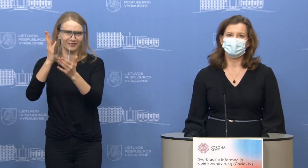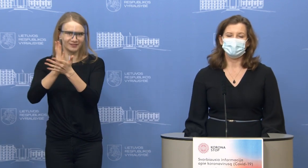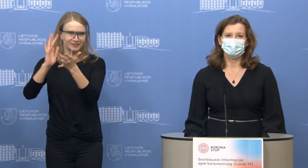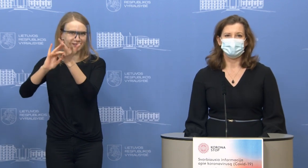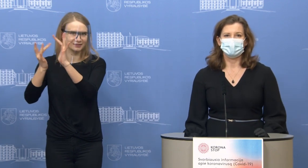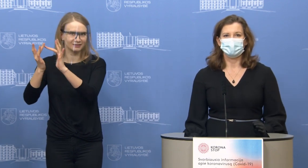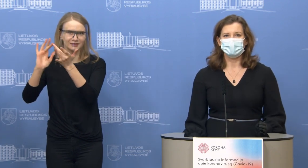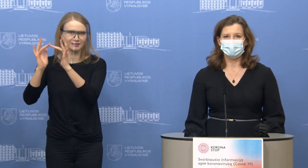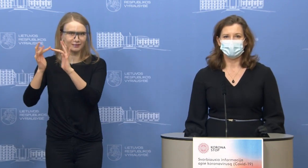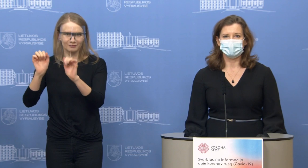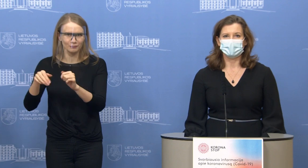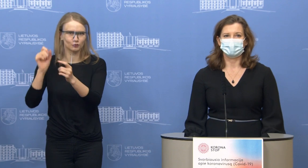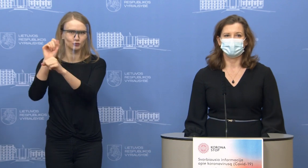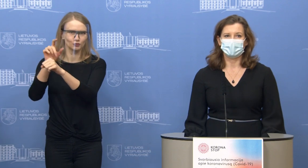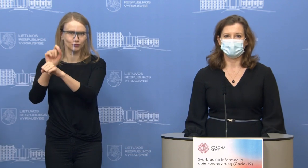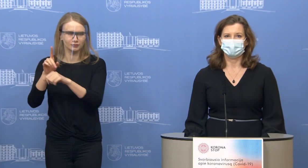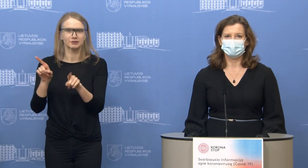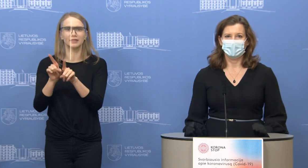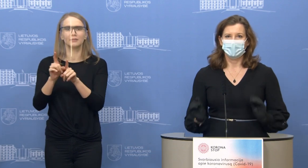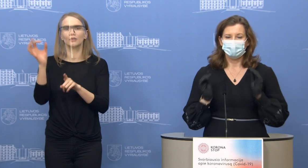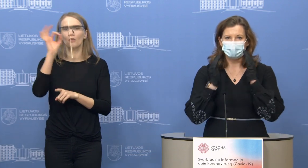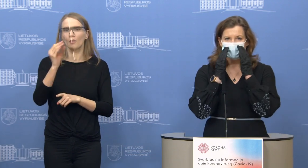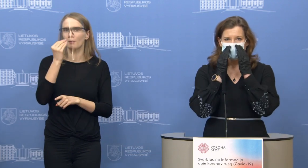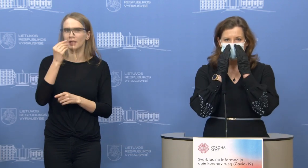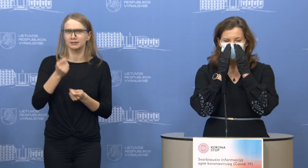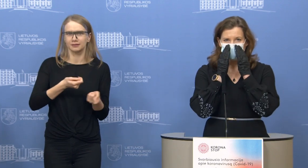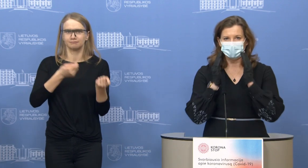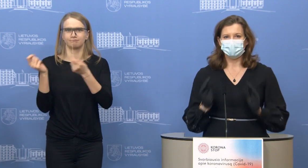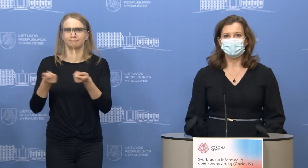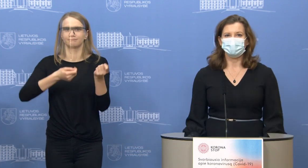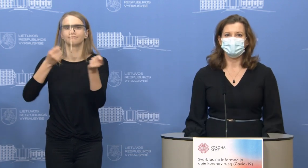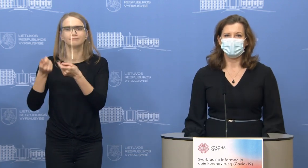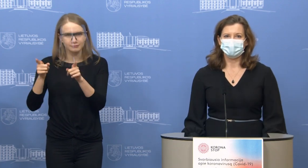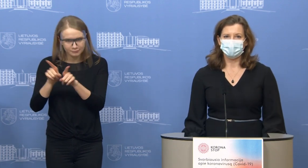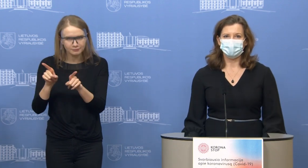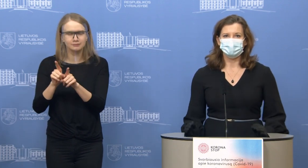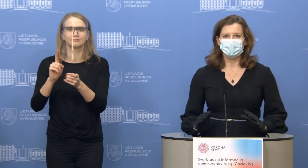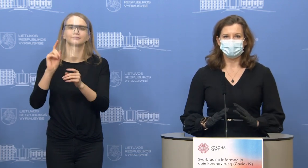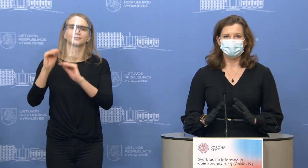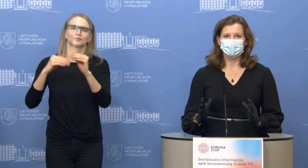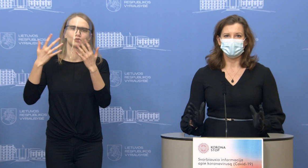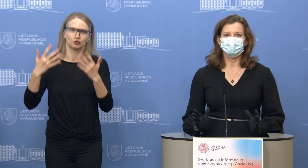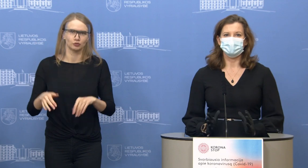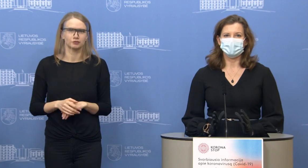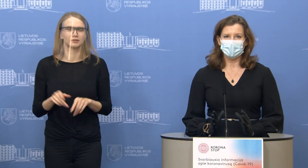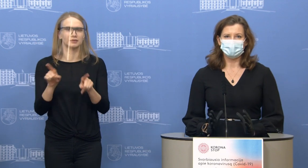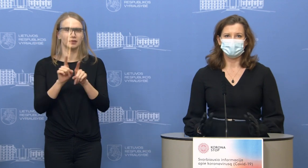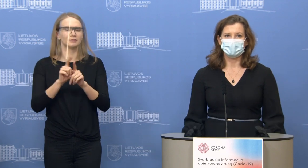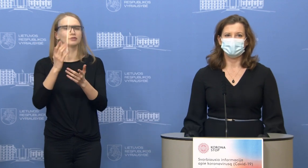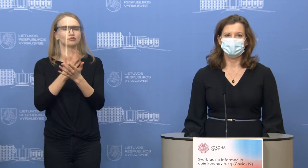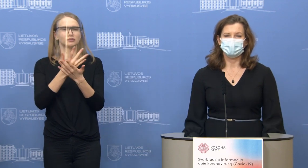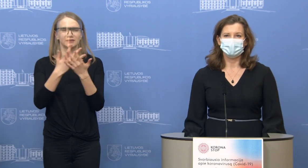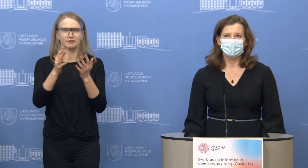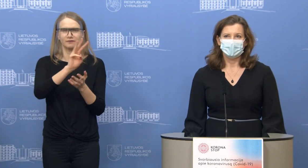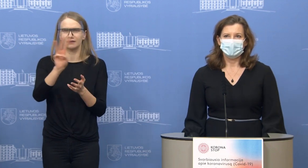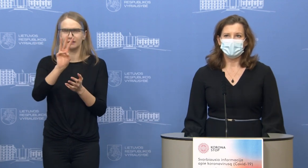naujos paslaugos, kaip maisto pristatymo paslaugos, kūrėsi ir bendros platformos vienijančios keletą